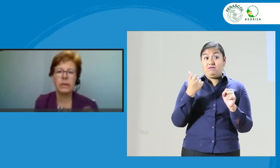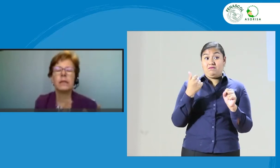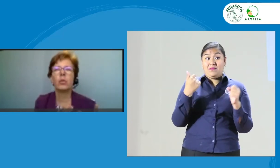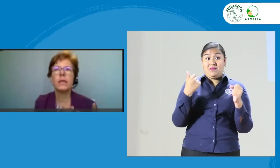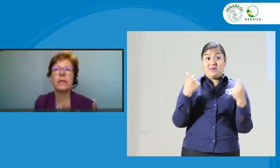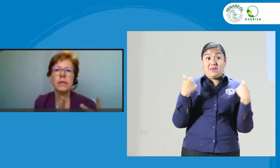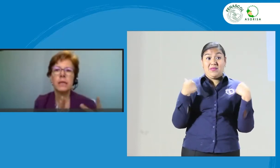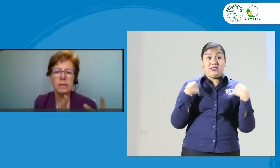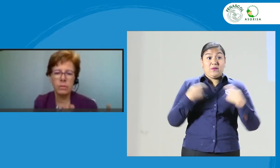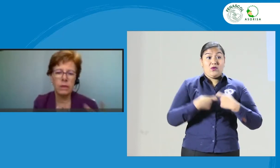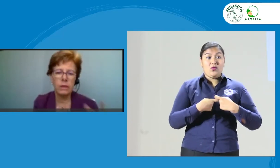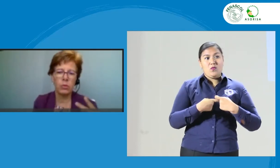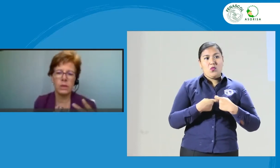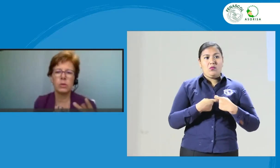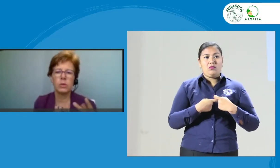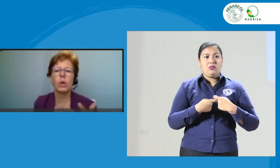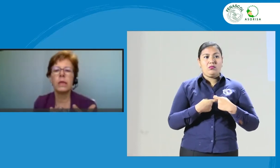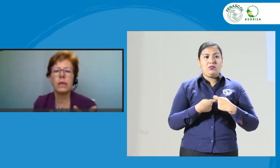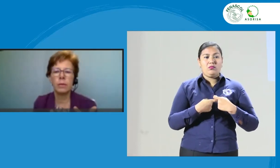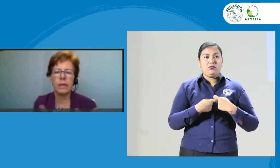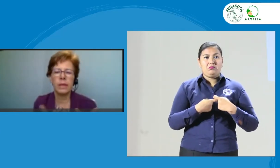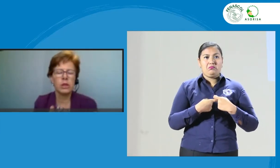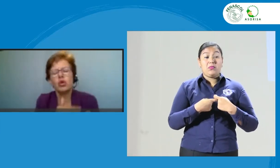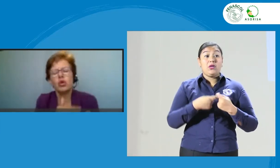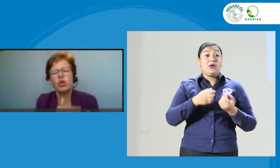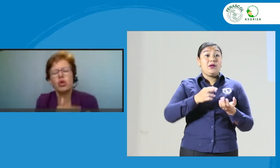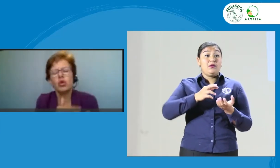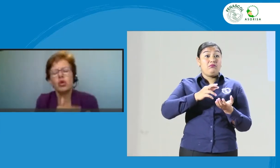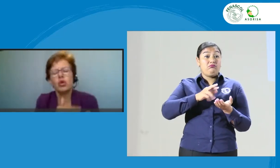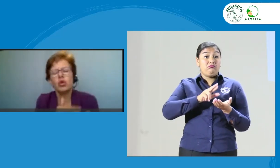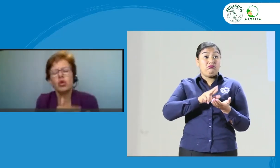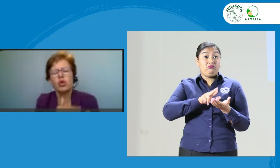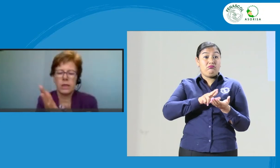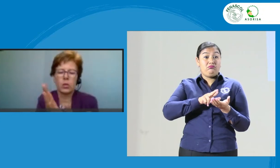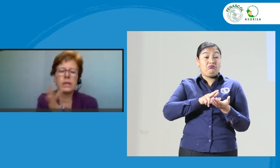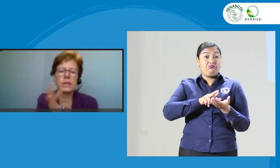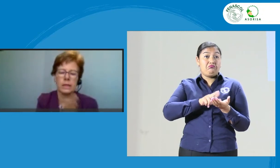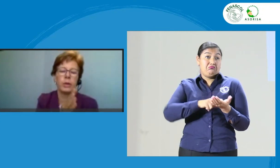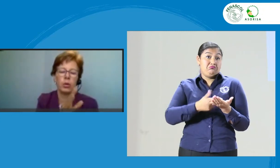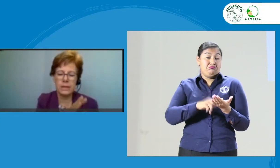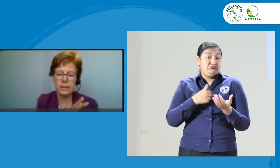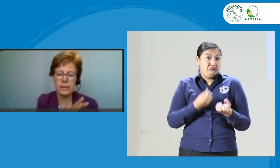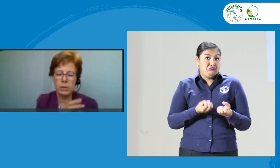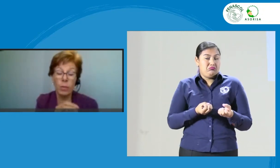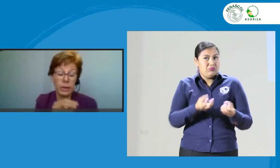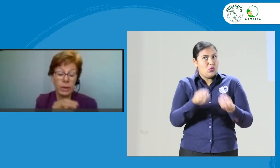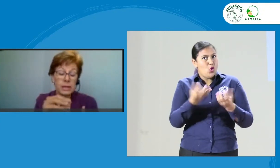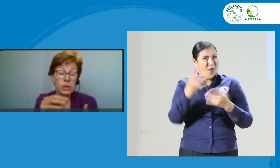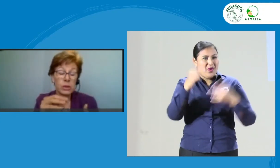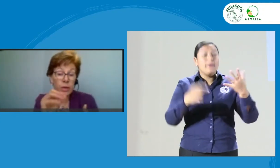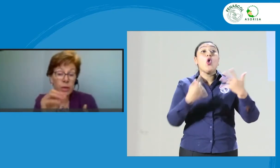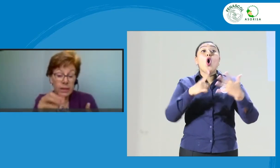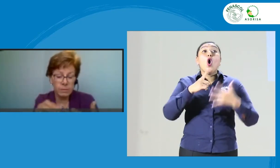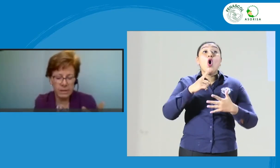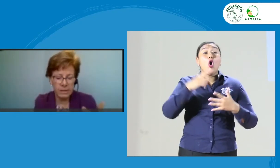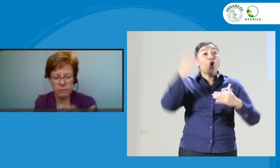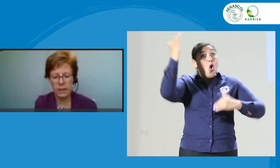lengua de enseñanza mínimo, en interpretación. Yo les estoy dando categorías gruesas, pero las competencias son bien específicas.